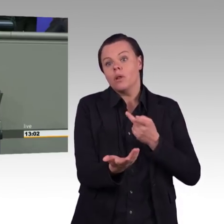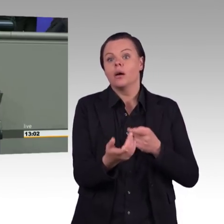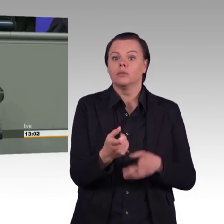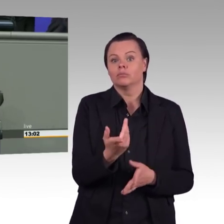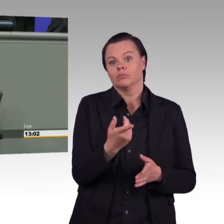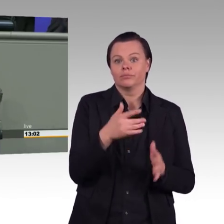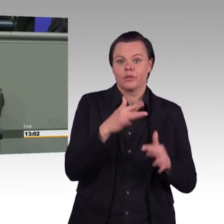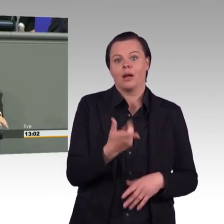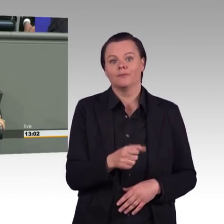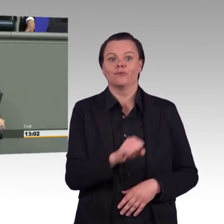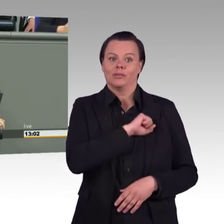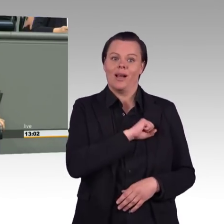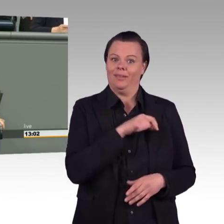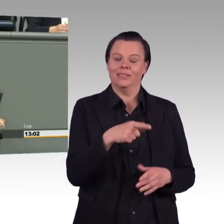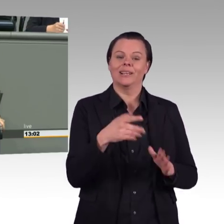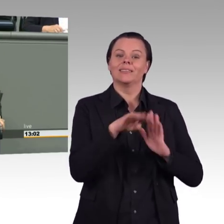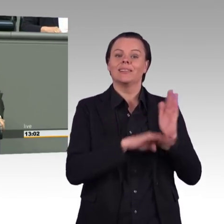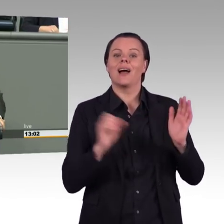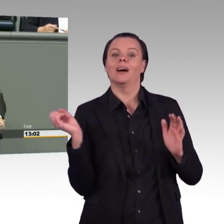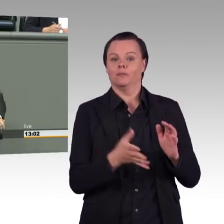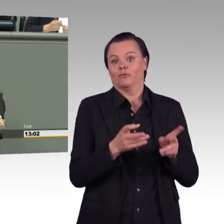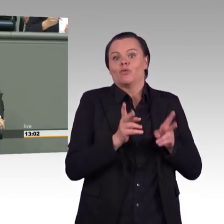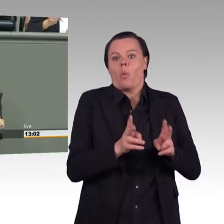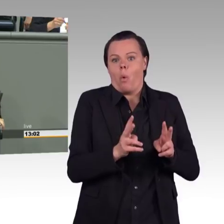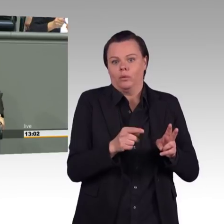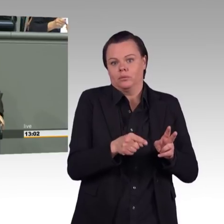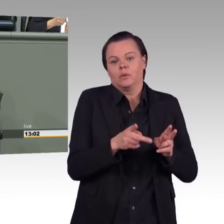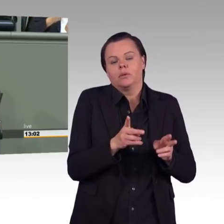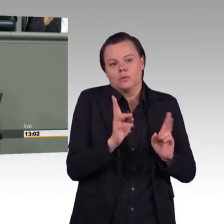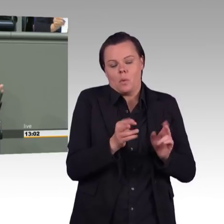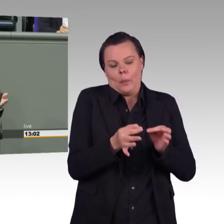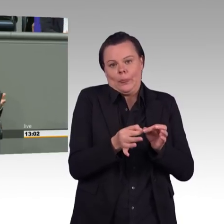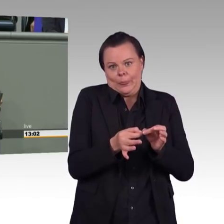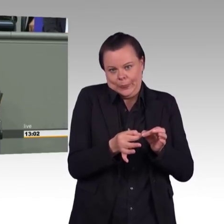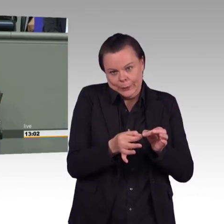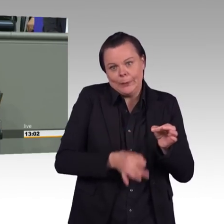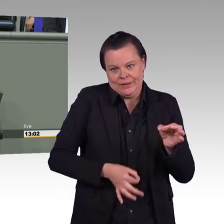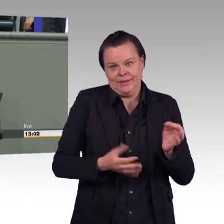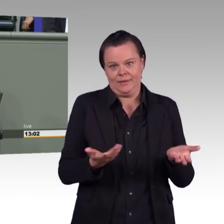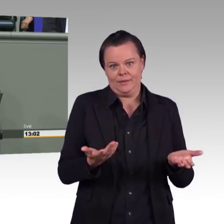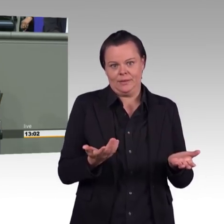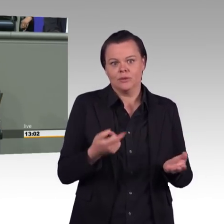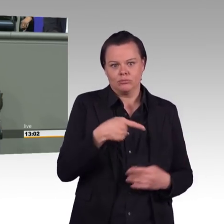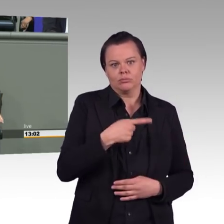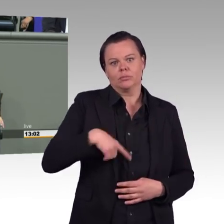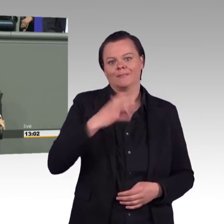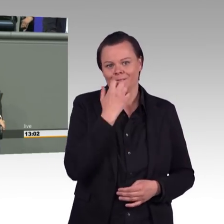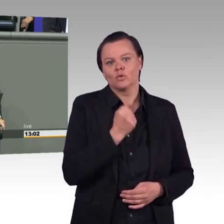dünn wie der Umfang des Gesetzes, meine Damen und Herren. Und es ist doch ganz, ganz klar, Sie beziehen sich jetzt auf die